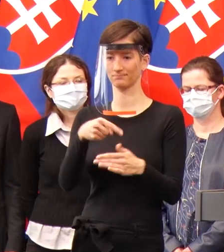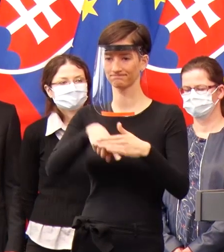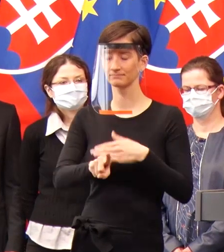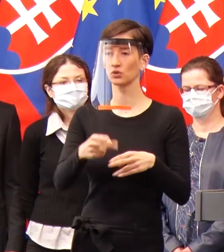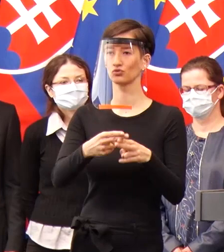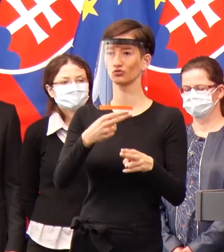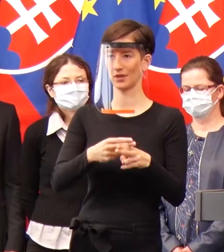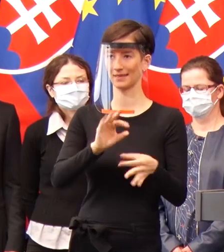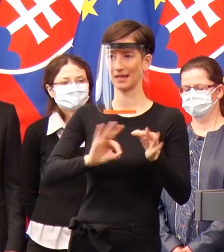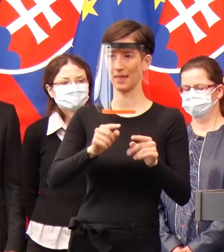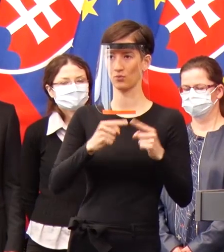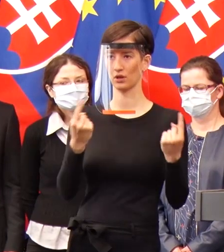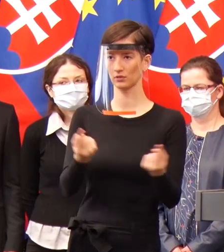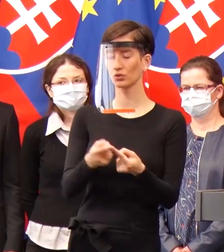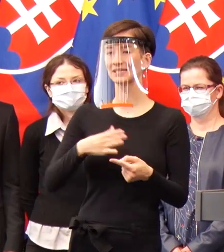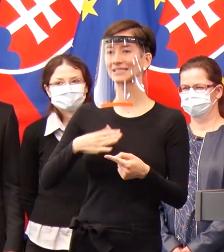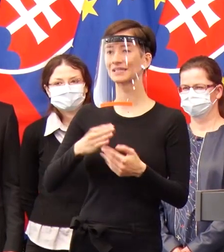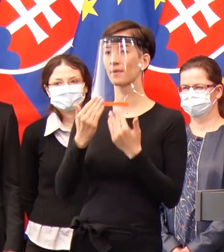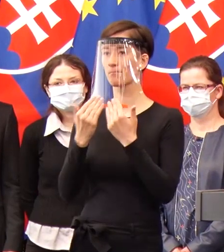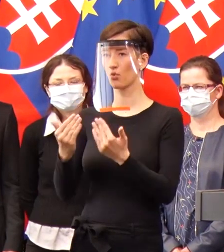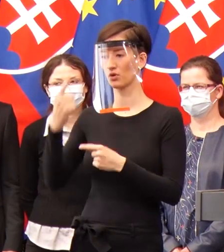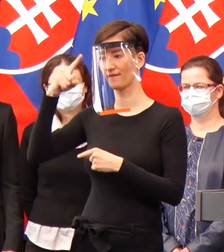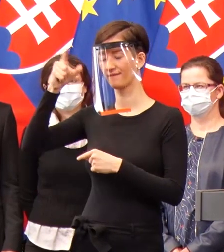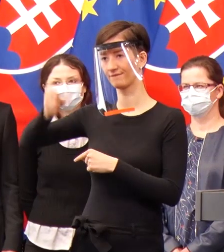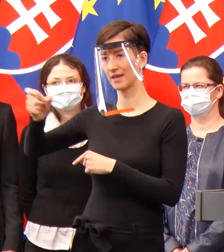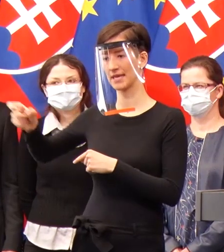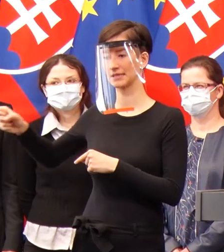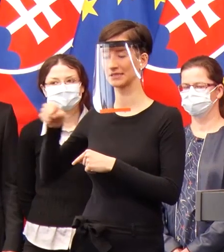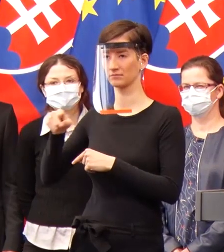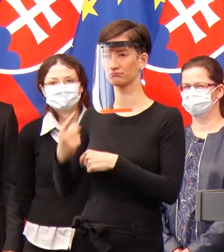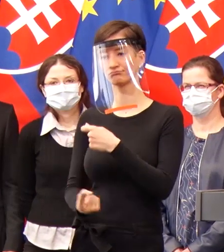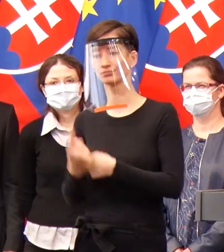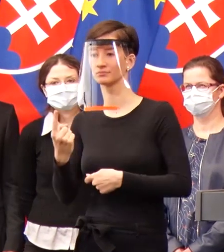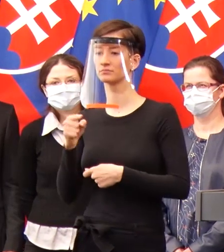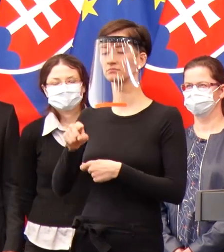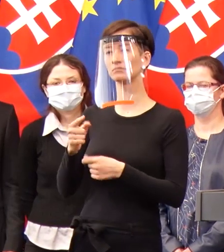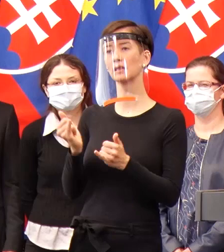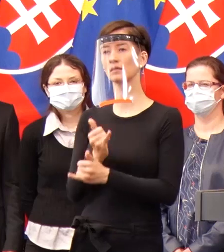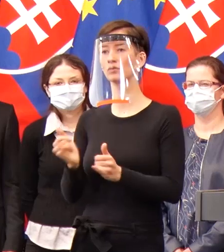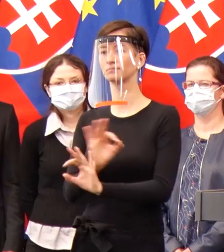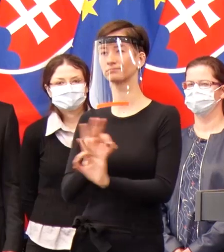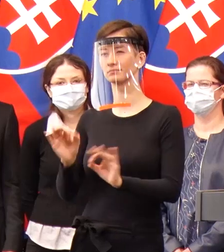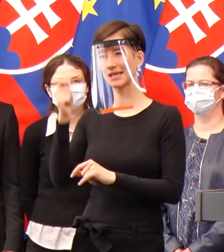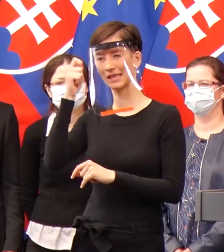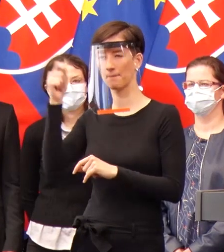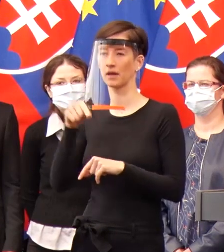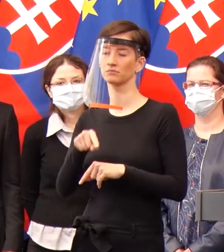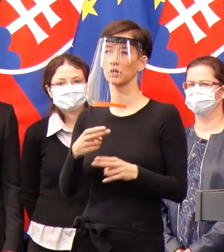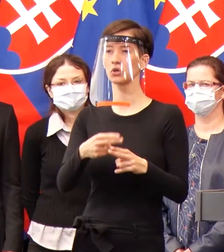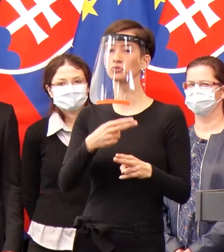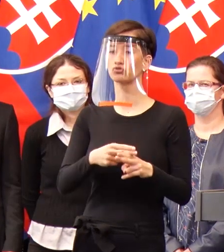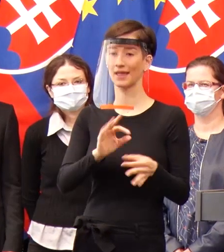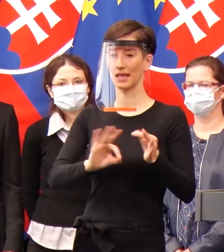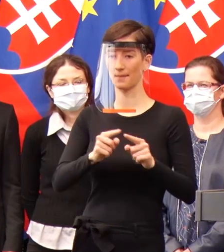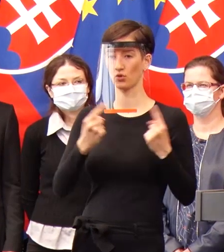vedcov. Úrady verejného zdravotníctva, regionálne úrady verejného zdravotníctva, súčasnosti zvládali situáciu, ale už cítime od dodávateľov,